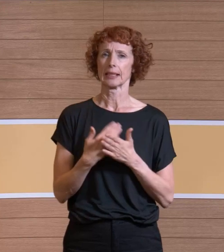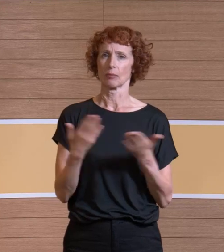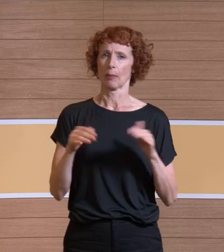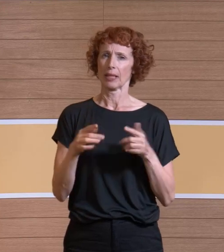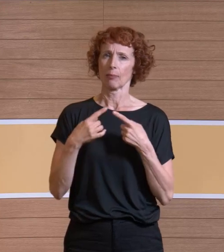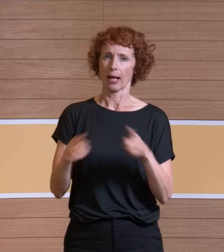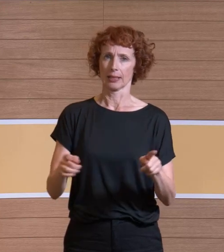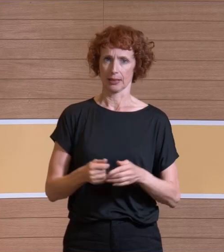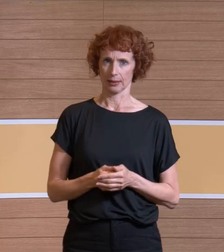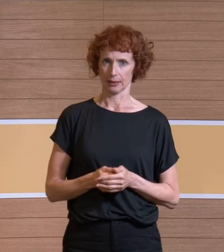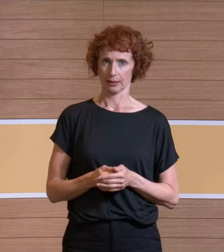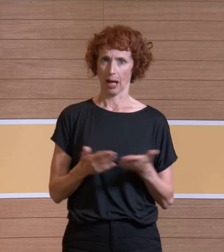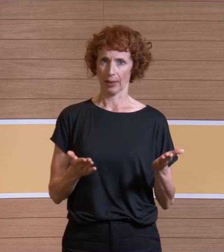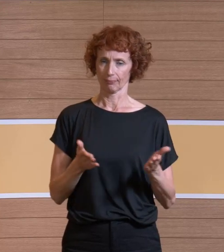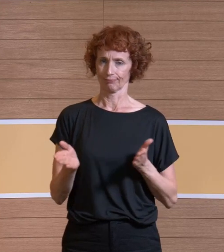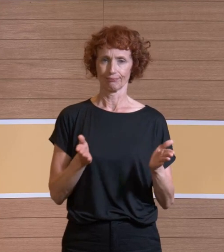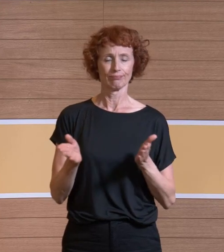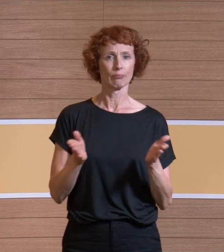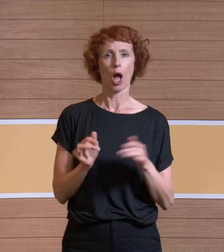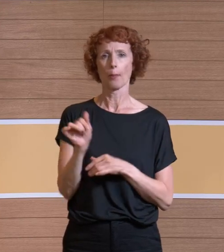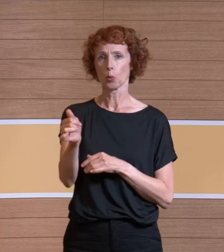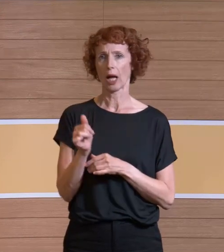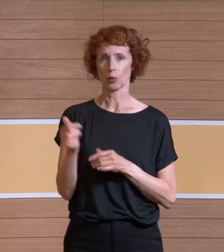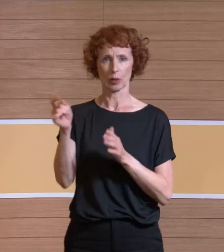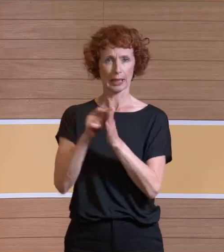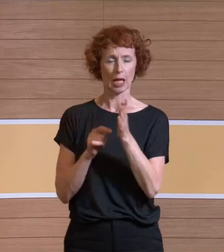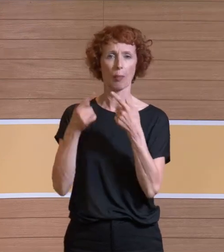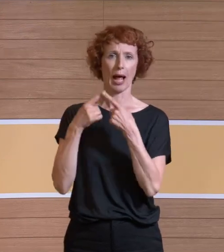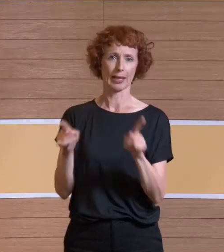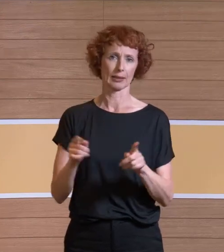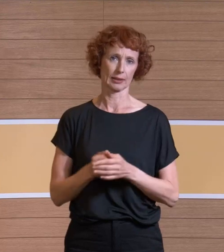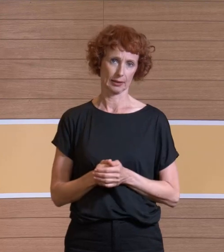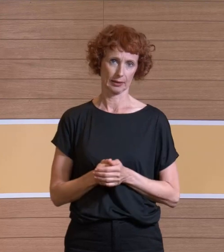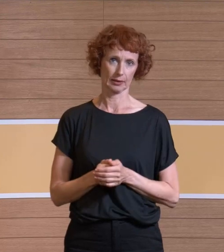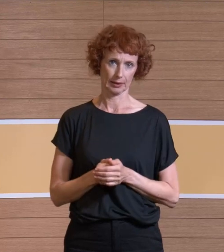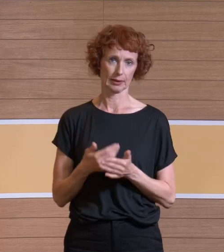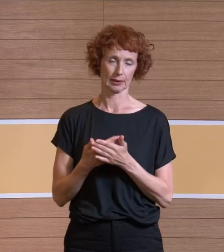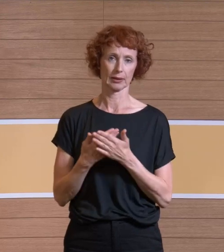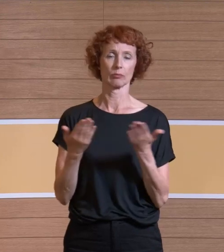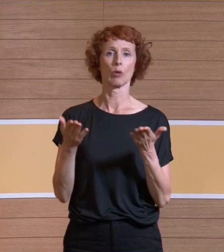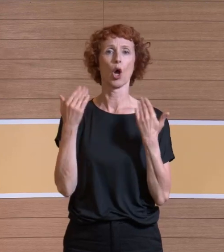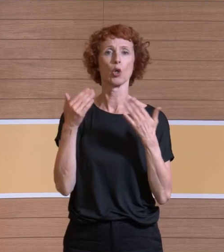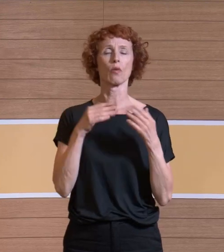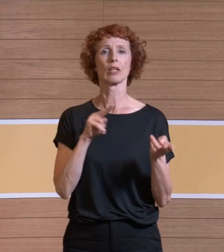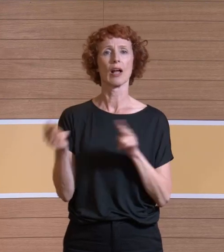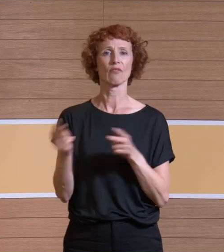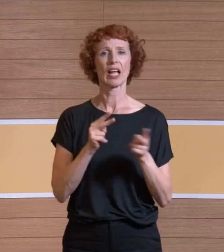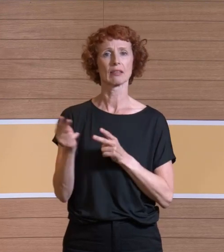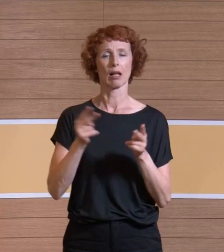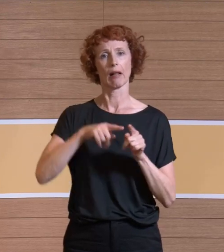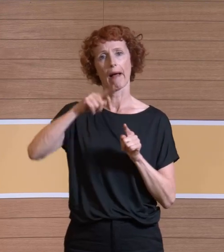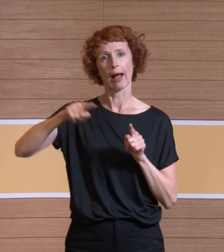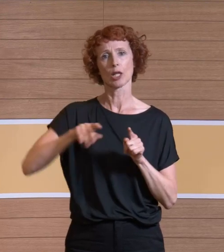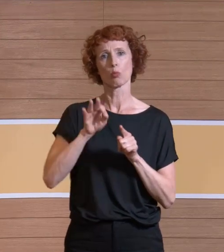ist, sind aber die Beurteilungskriterien für diese THV-Systeme auch andere. Nämlich einmal hier die Luftwechselrate pro Stunde und die